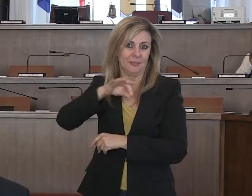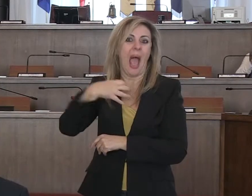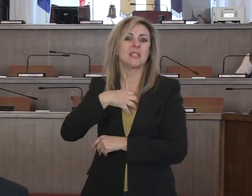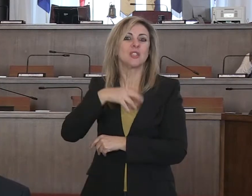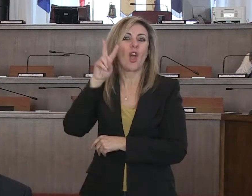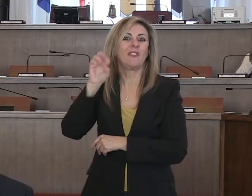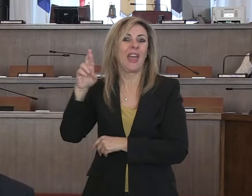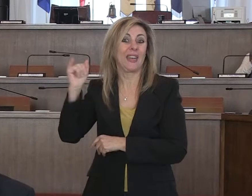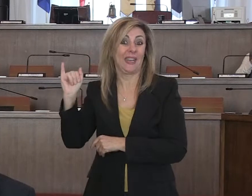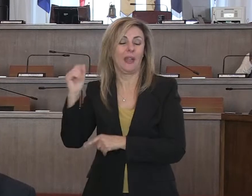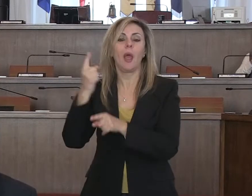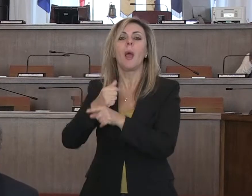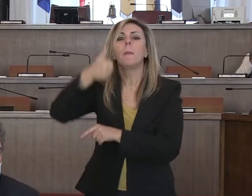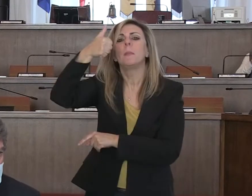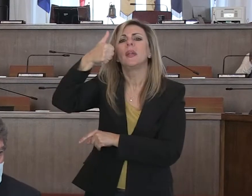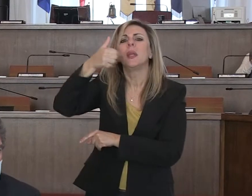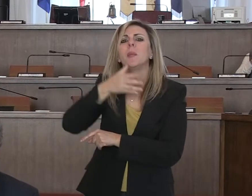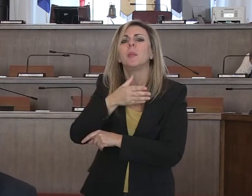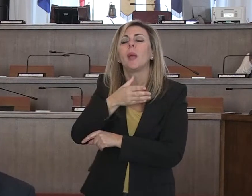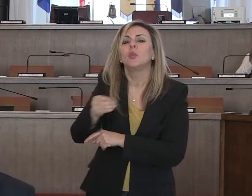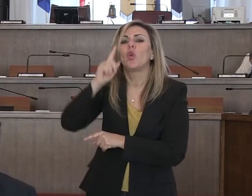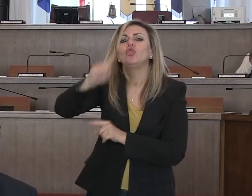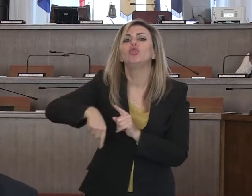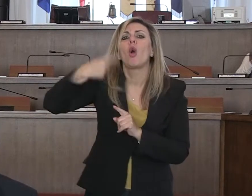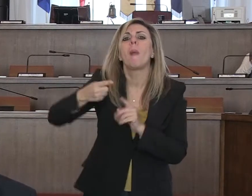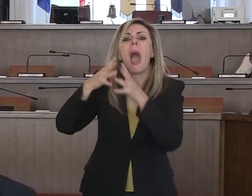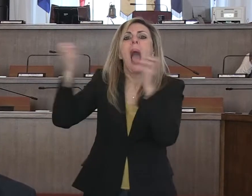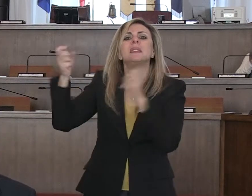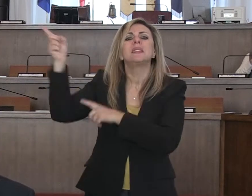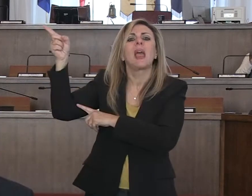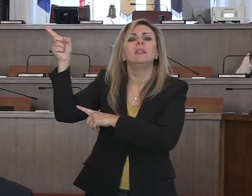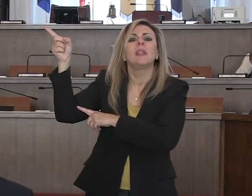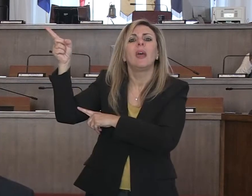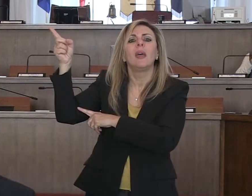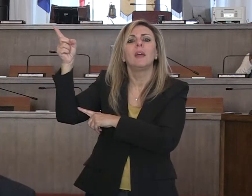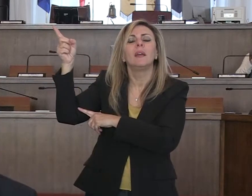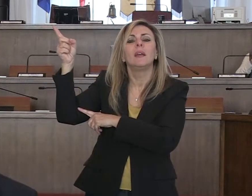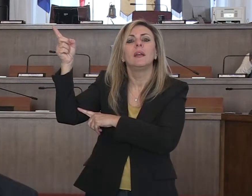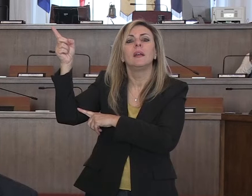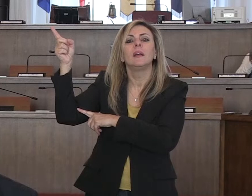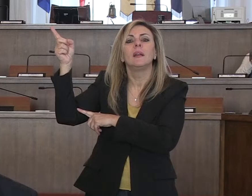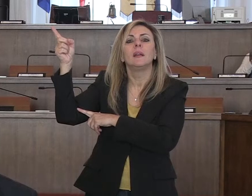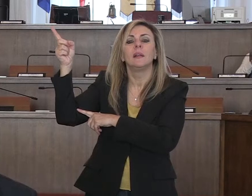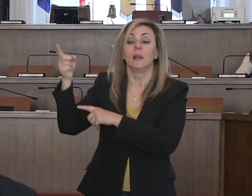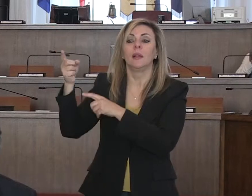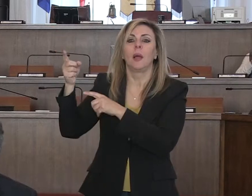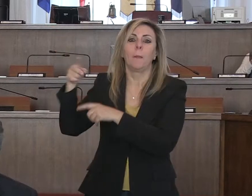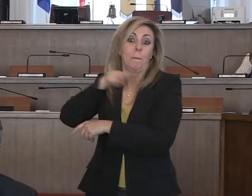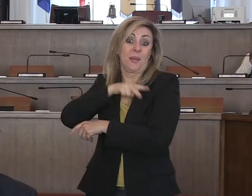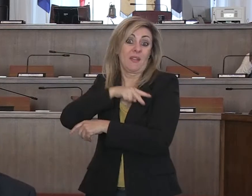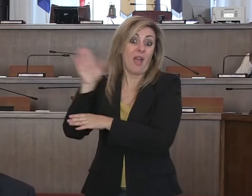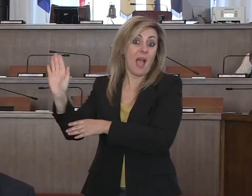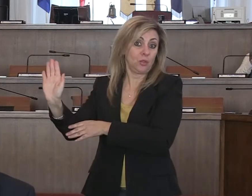sono stati in prima battuta donati da aziende che lavorando nel